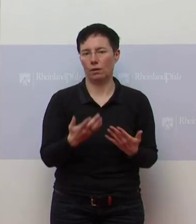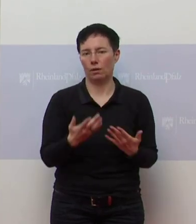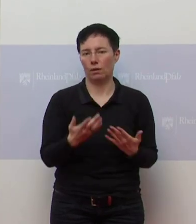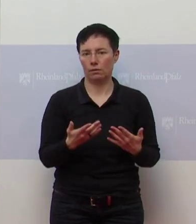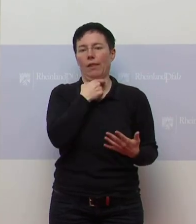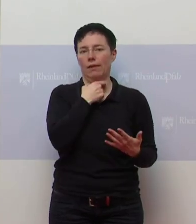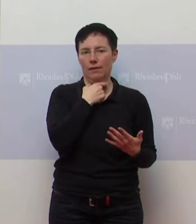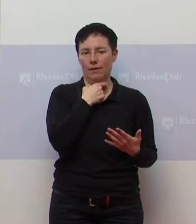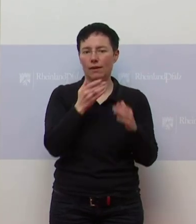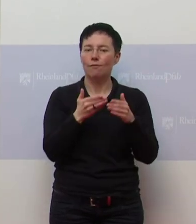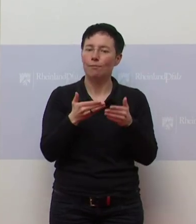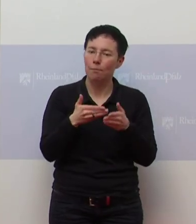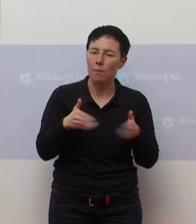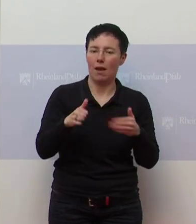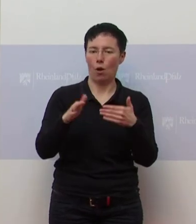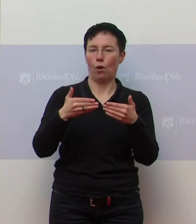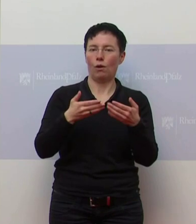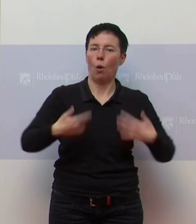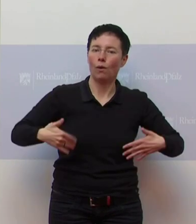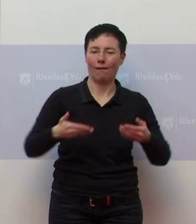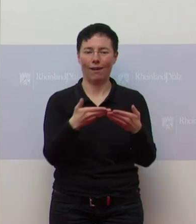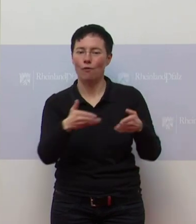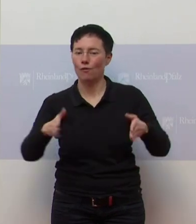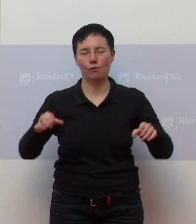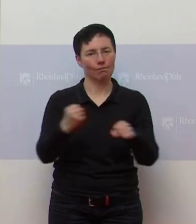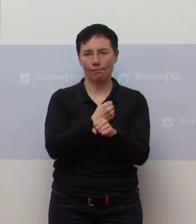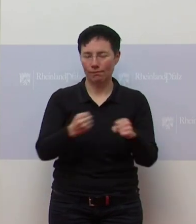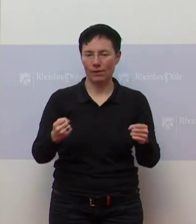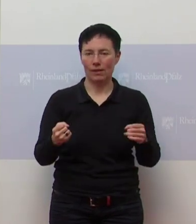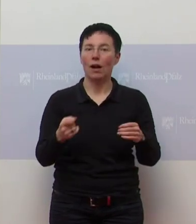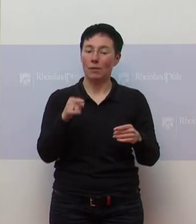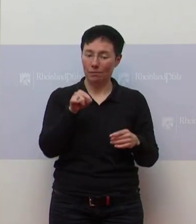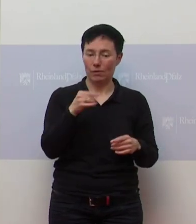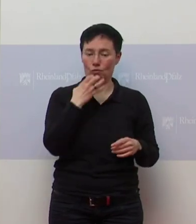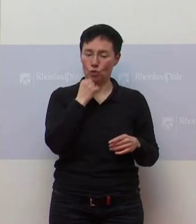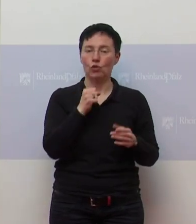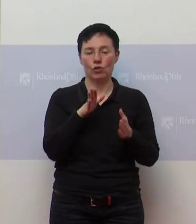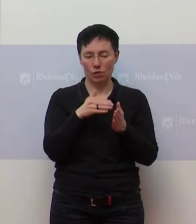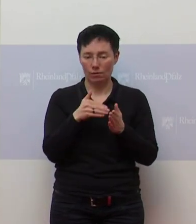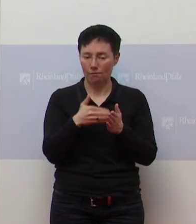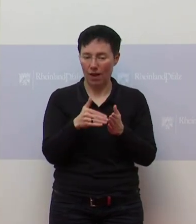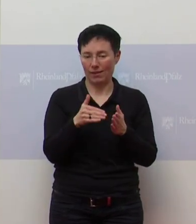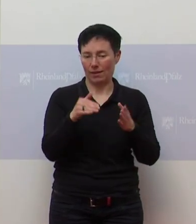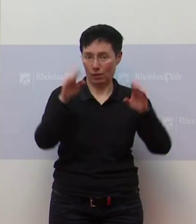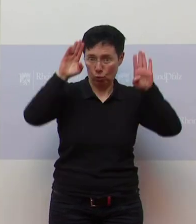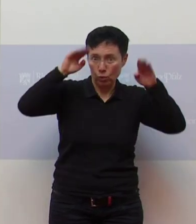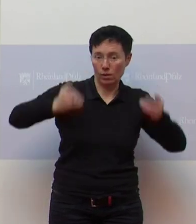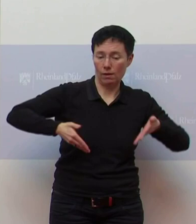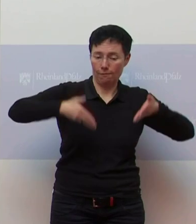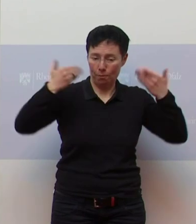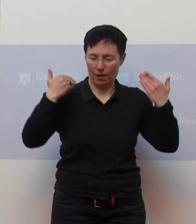werden natürlich arbeiten an unseren Modellen für die Zeit nach dem kurzen, nach der